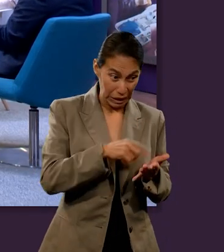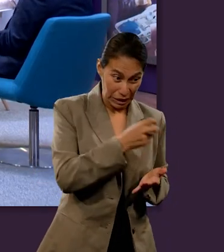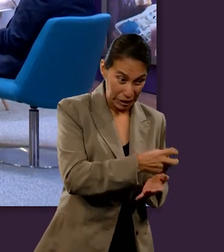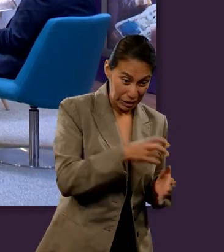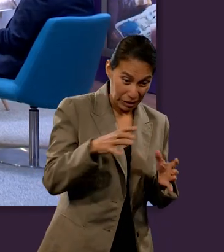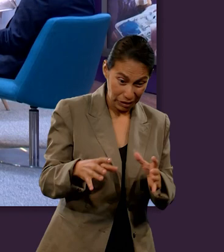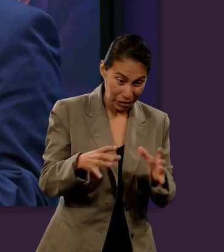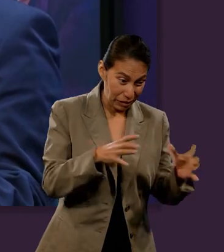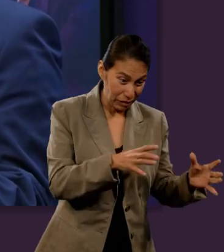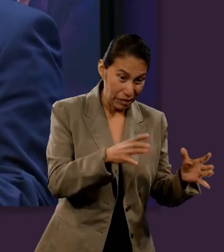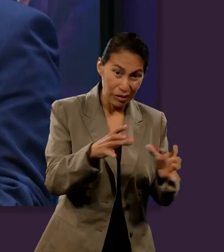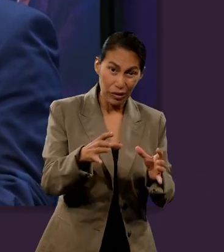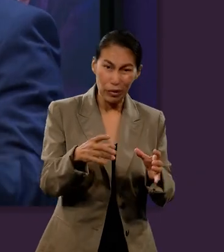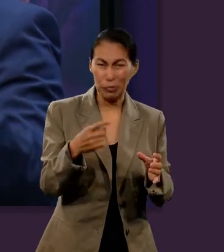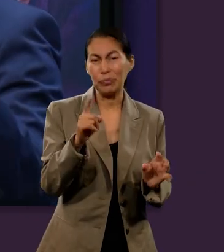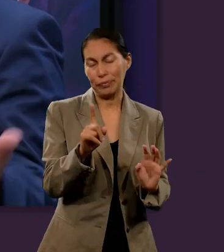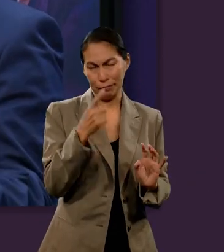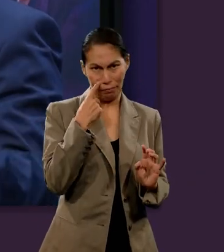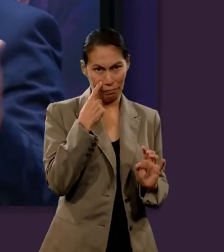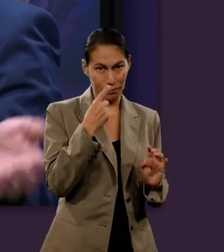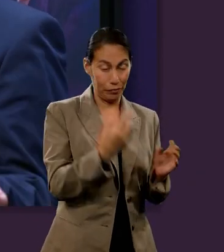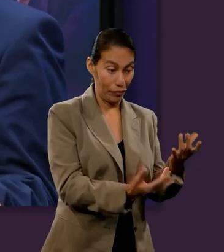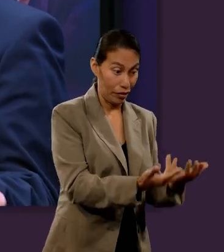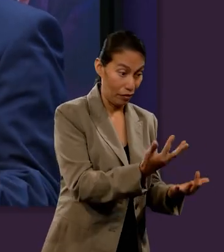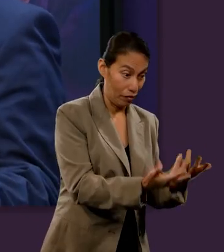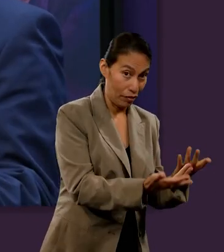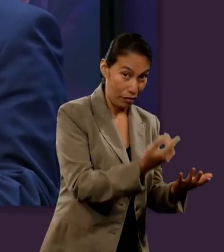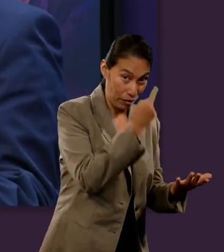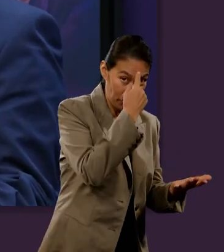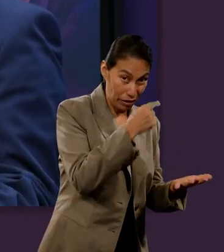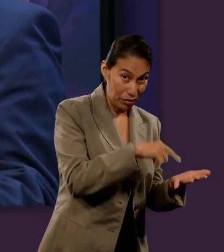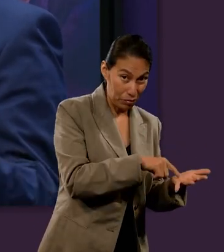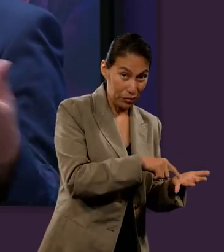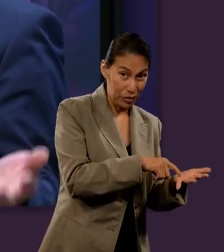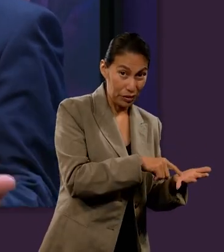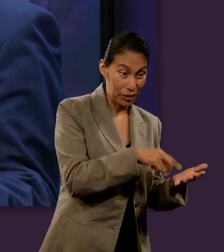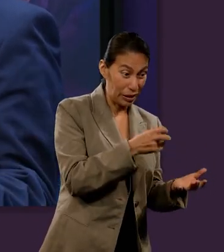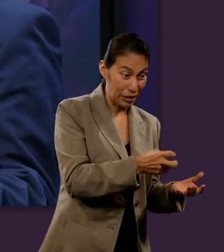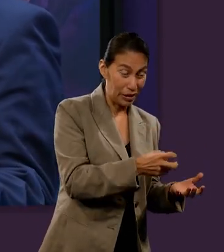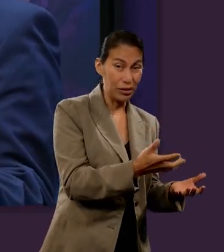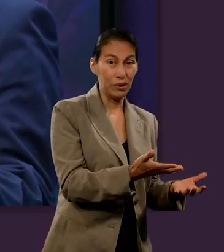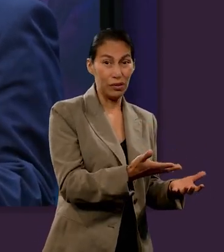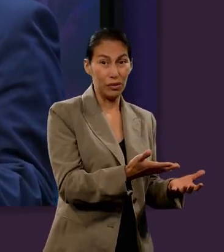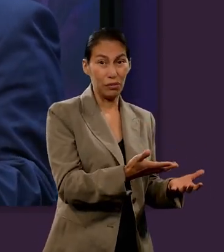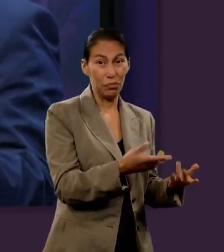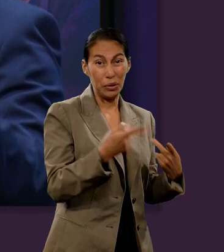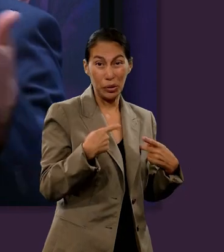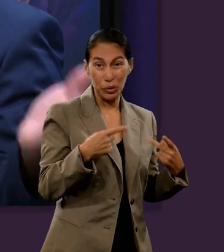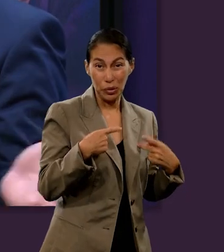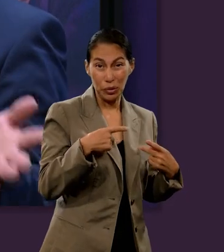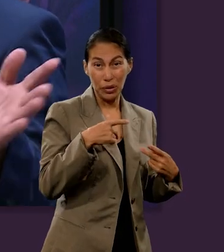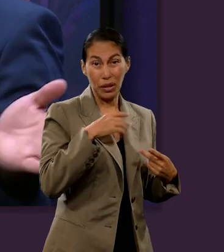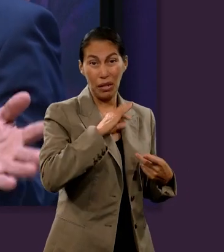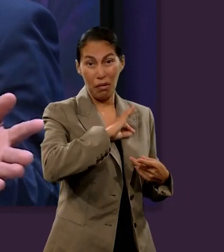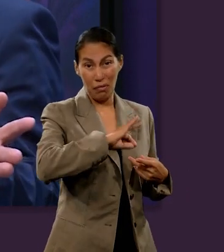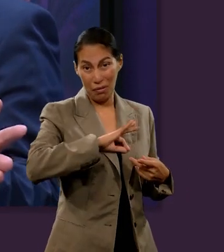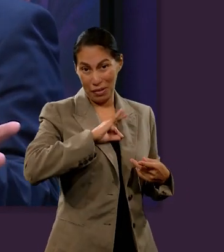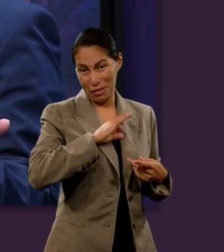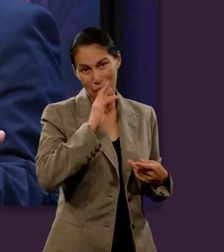creencias populares. Primero, si creemos en un infierno, pues básicamente está mucho más feliz una